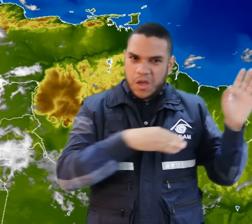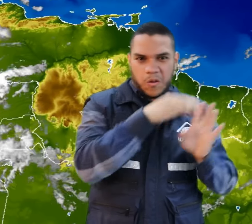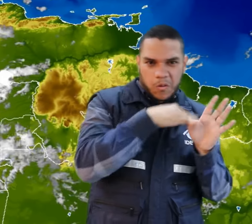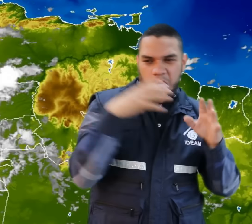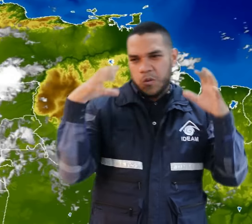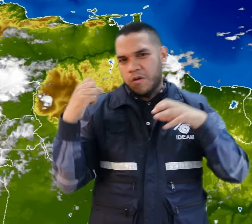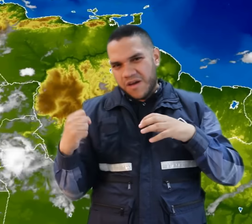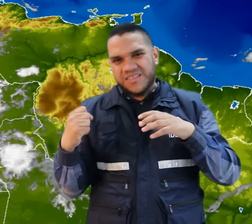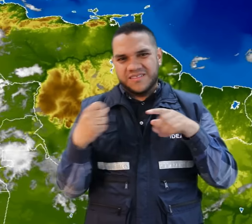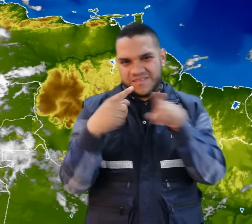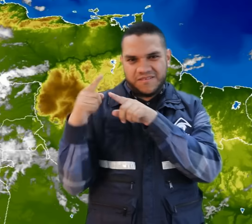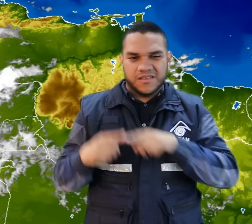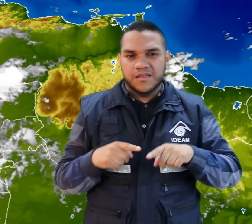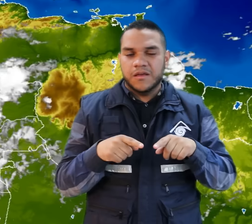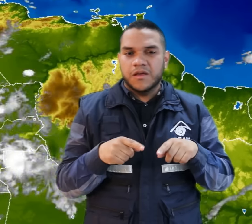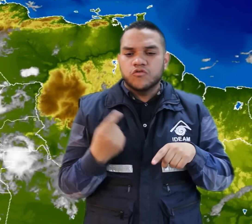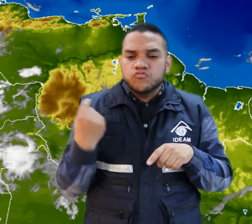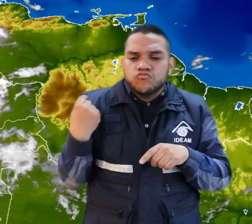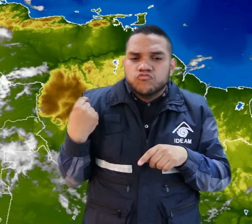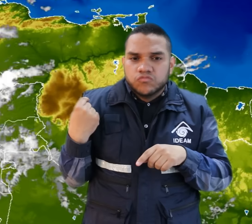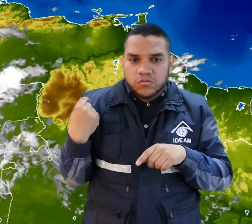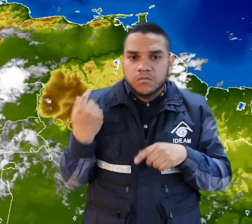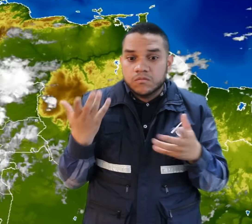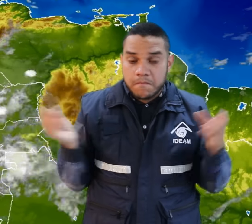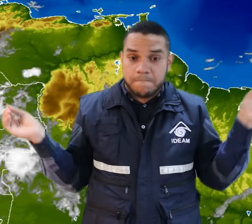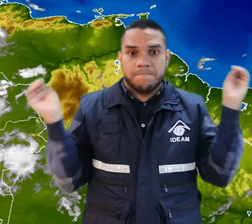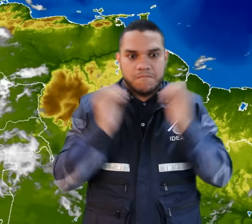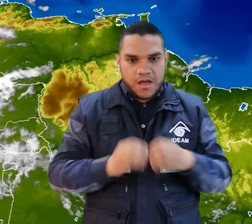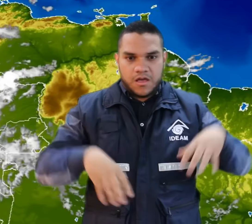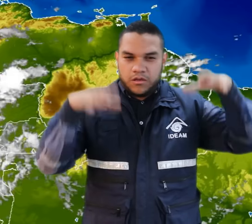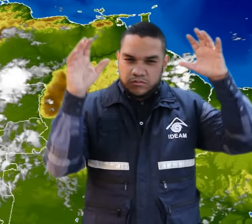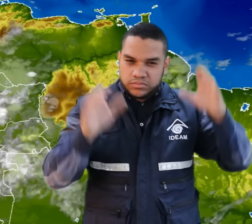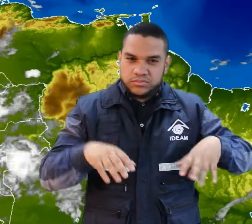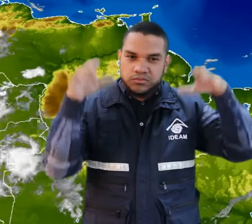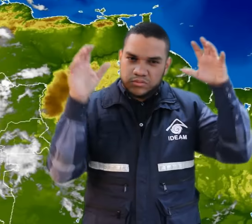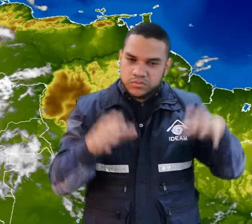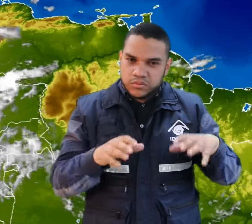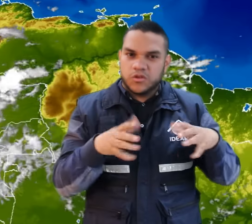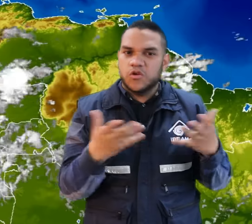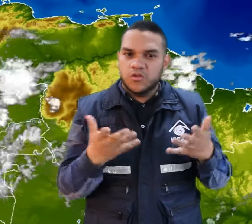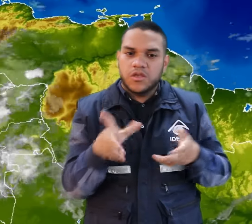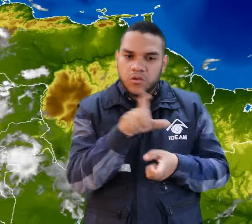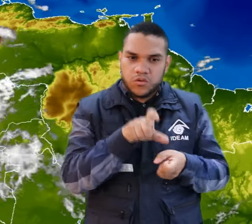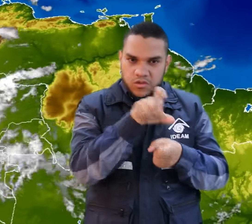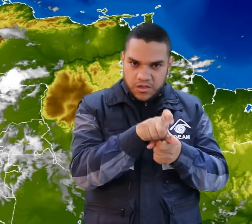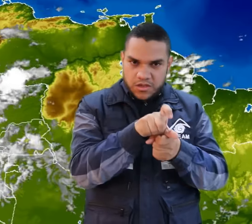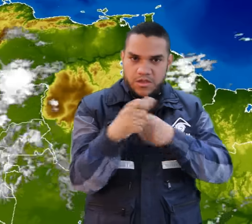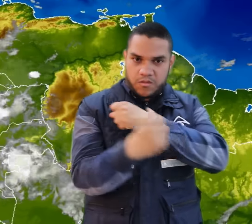intensidad, especialmente en la última hora donde se han incrementado las lluvias hacia sectores de Cundinamarca,